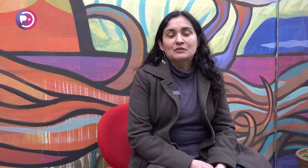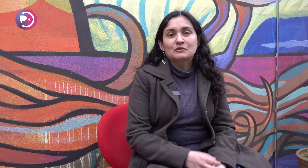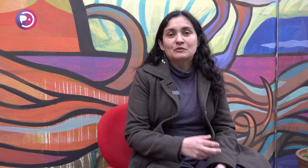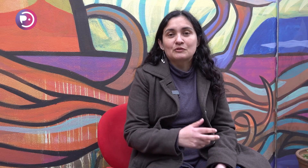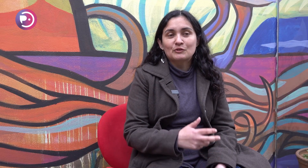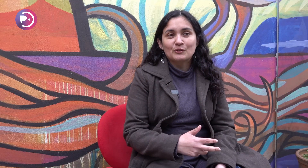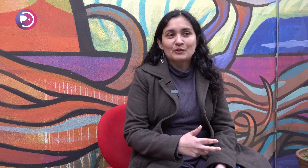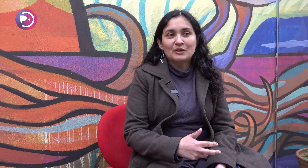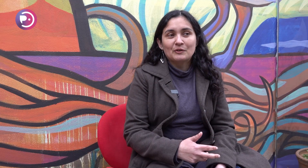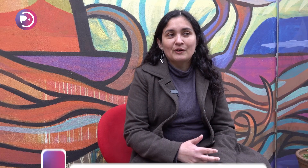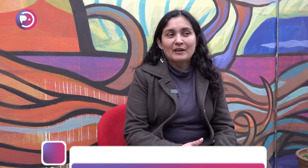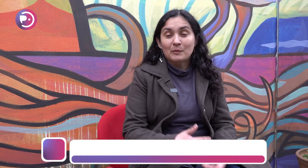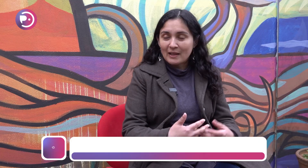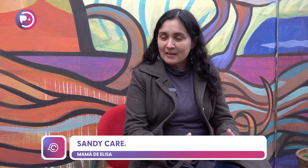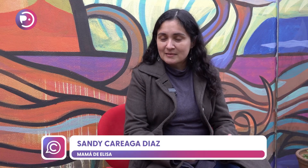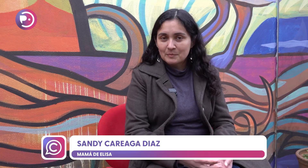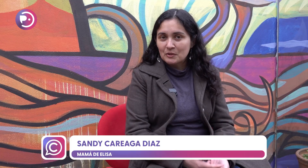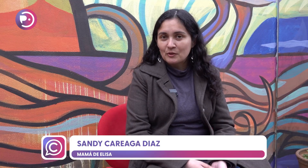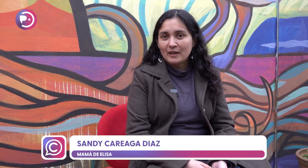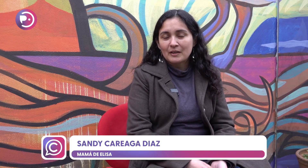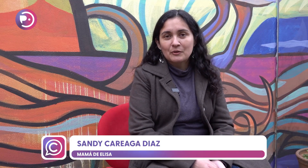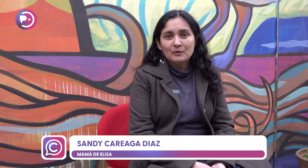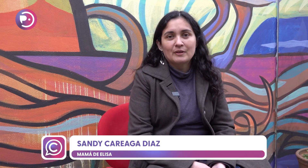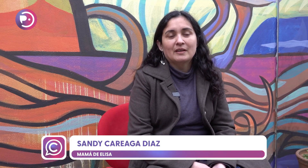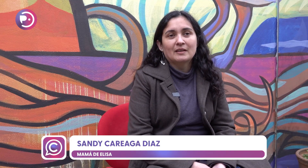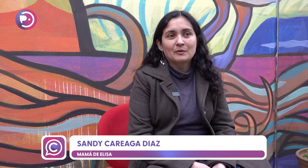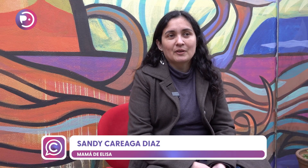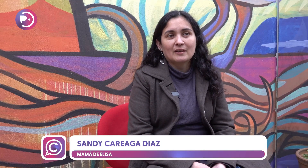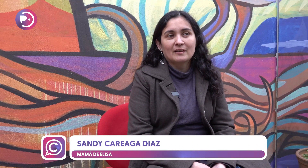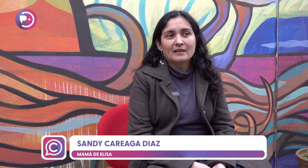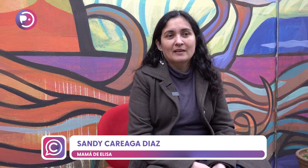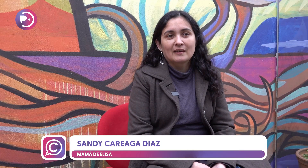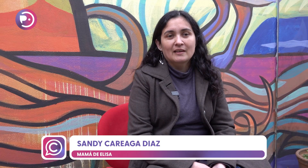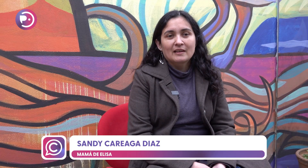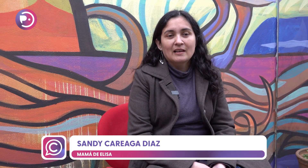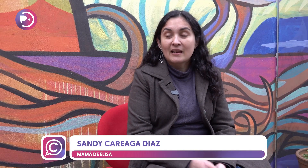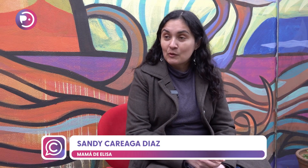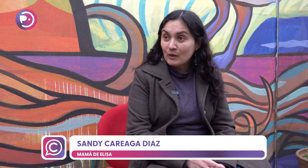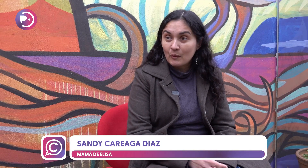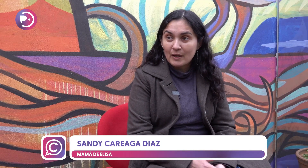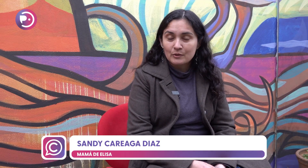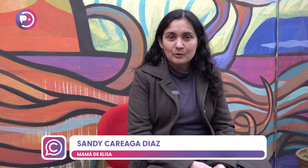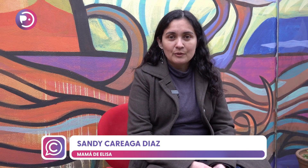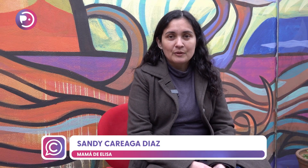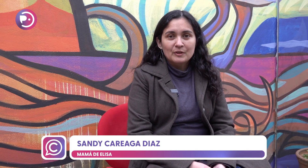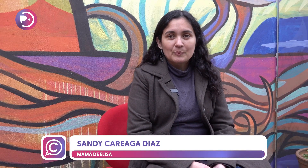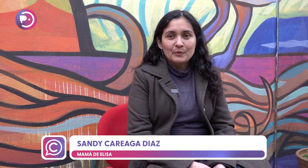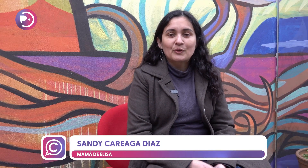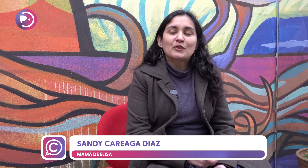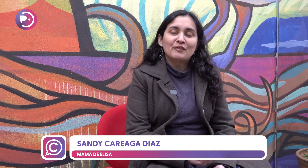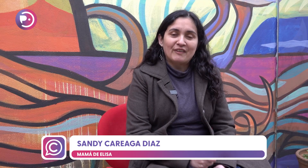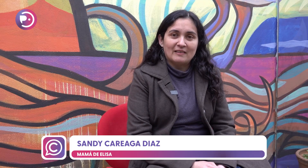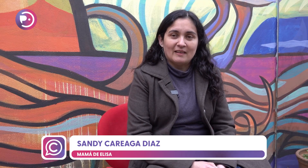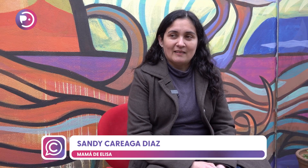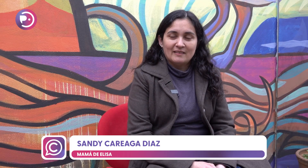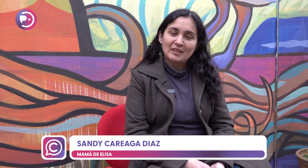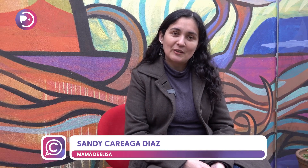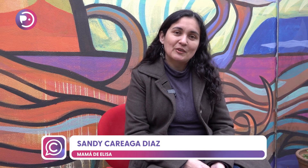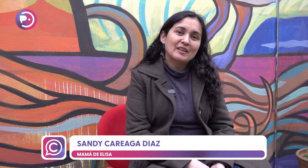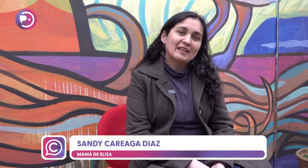Yo tengo igual agradecimientos a ellos, creo que le han ayudado harto, pero creo que falta. Creo que